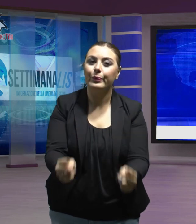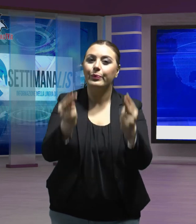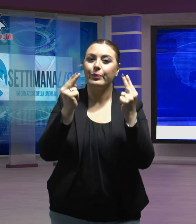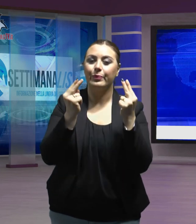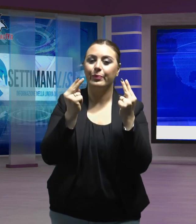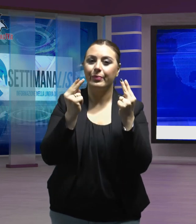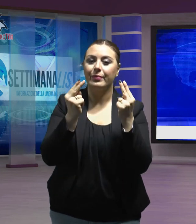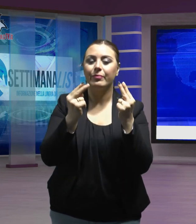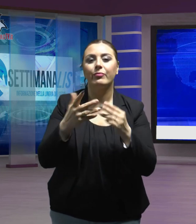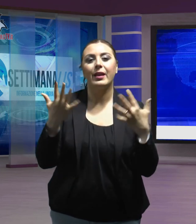seguito. Arrivederci.